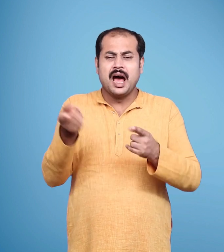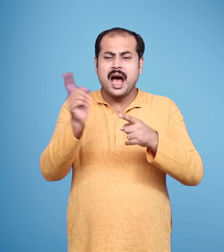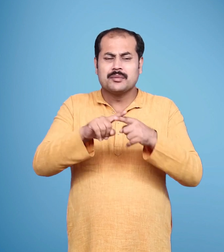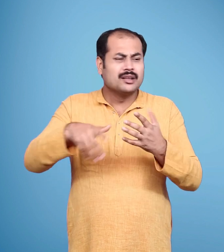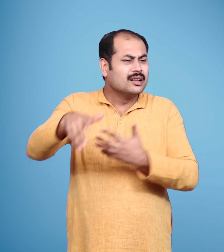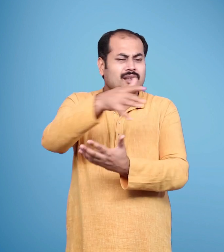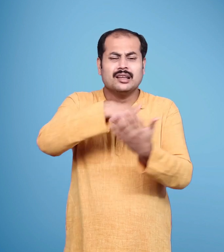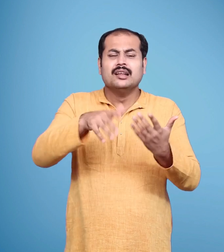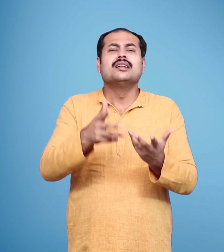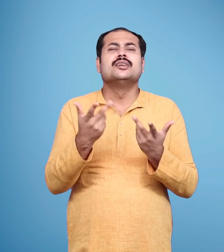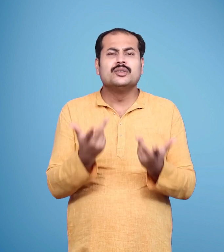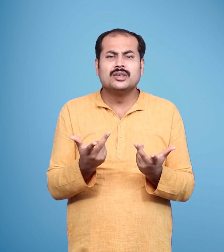क्या हो गया है इसे